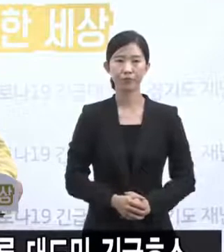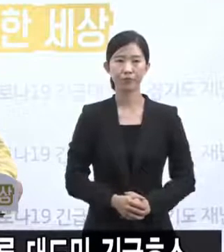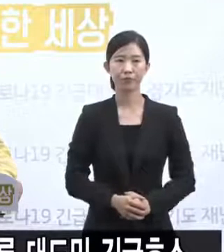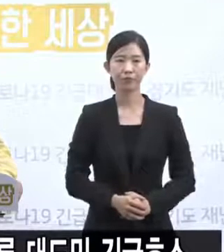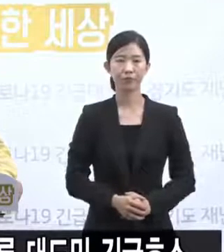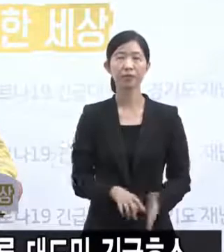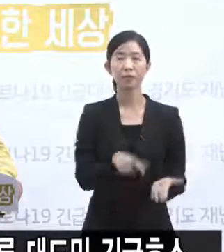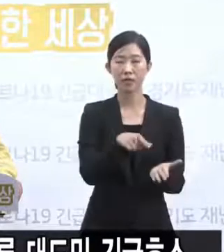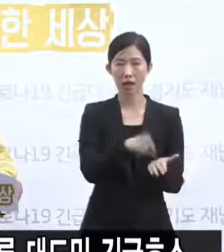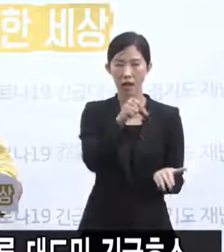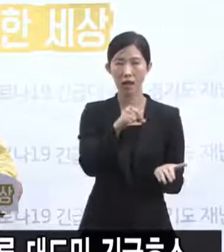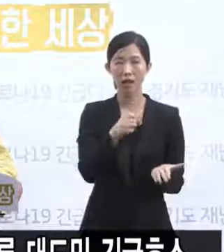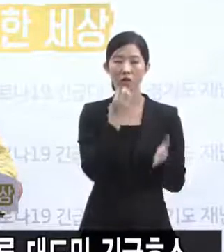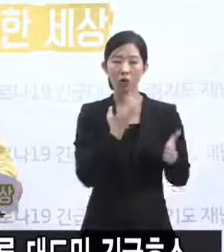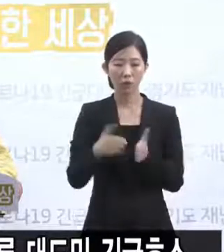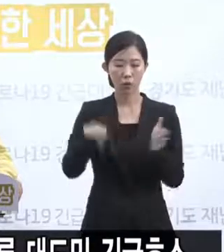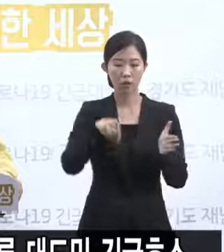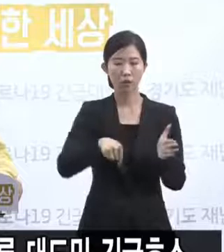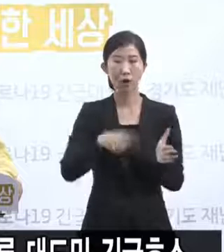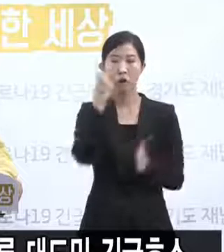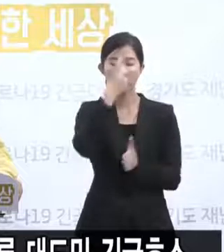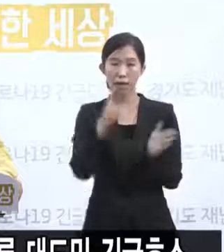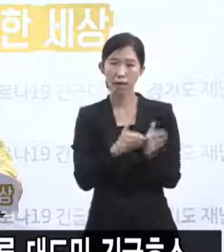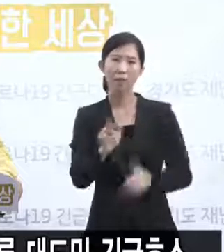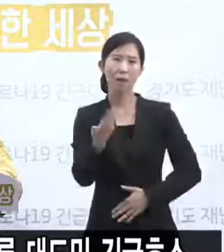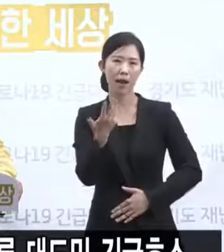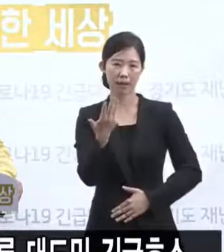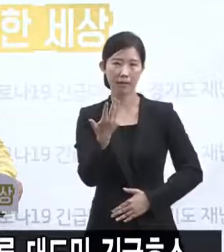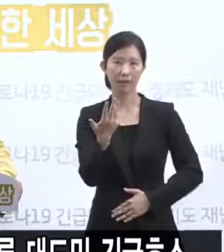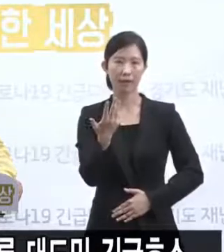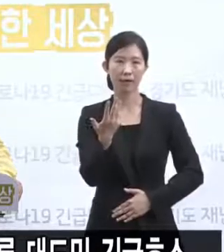800명 정도를 검사했고 그중에 몇 명이 나왔죠?